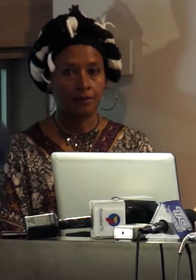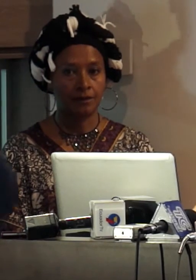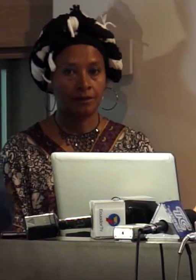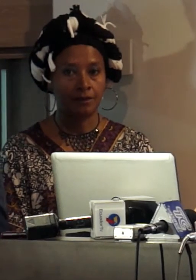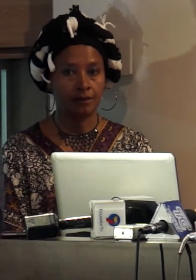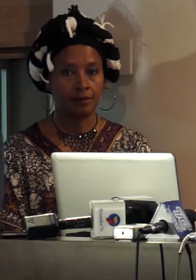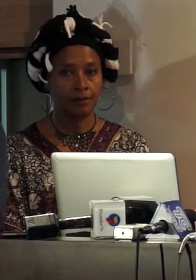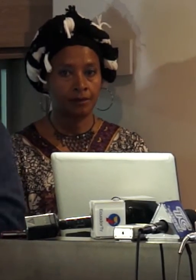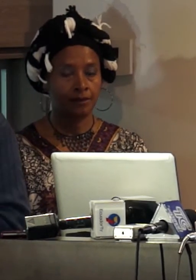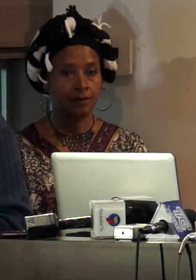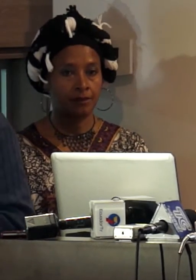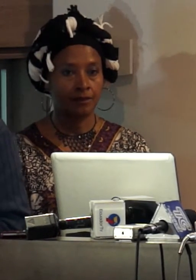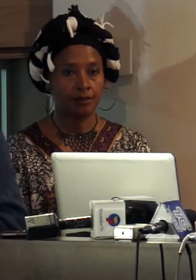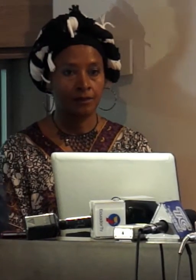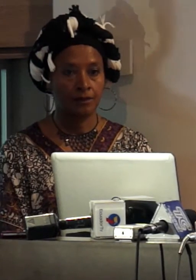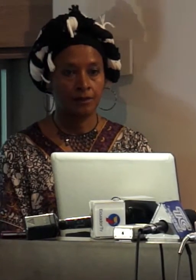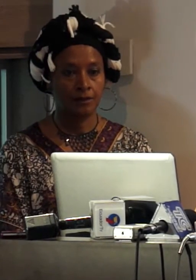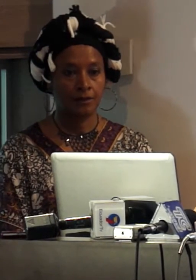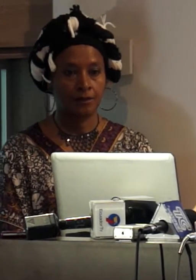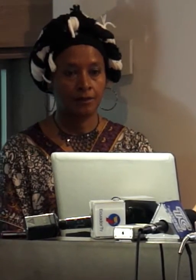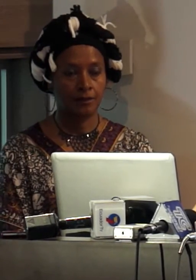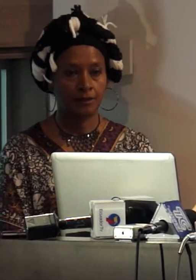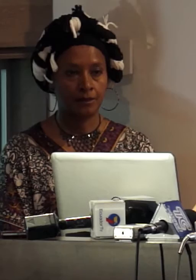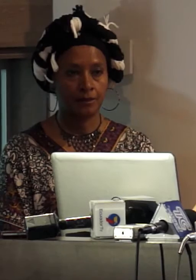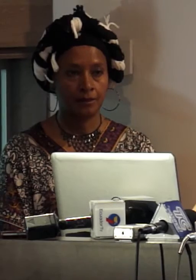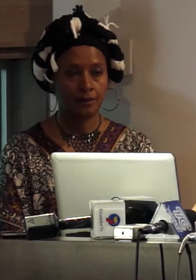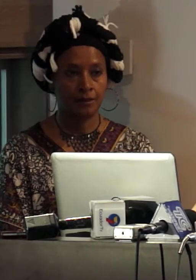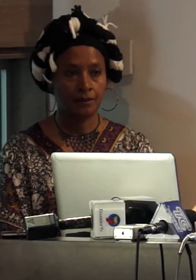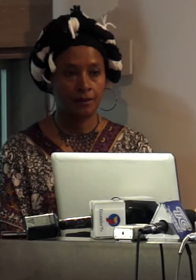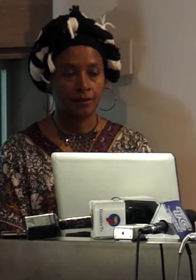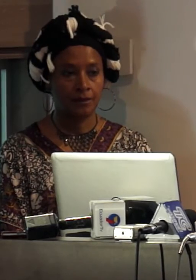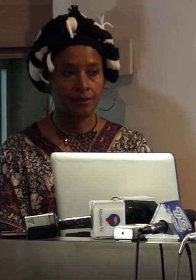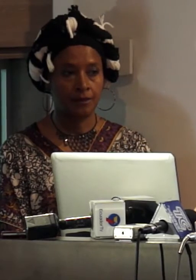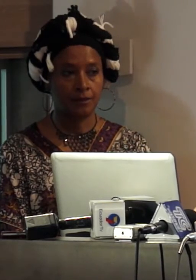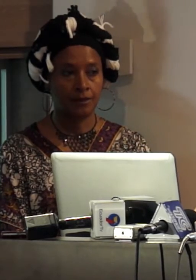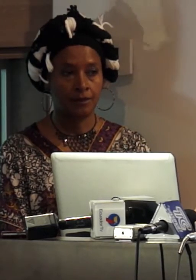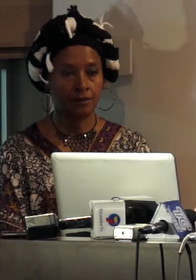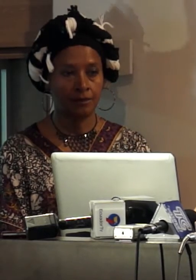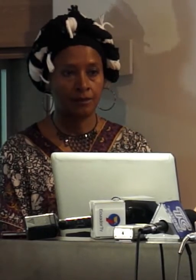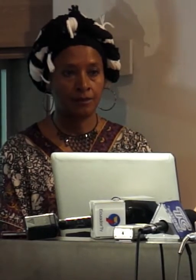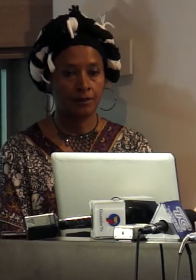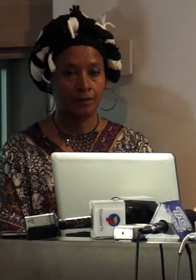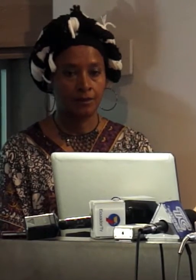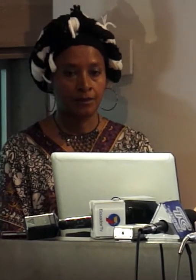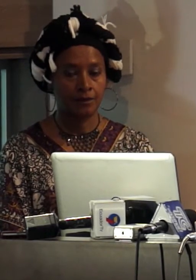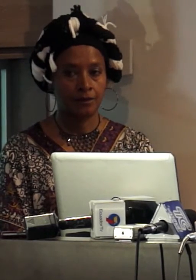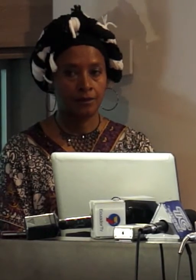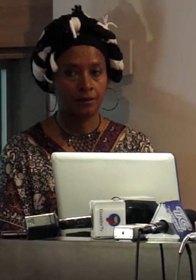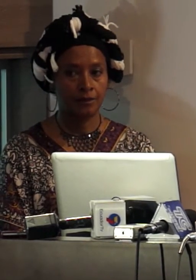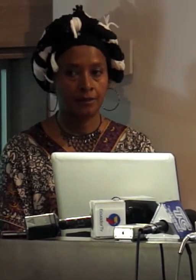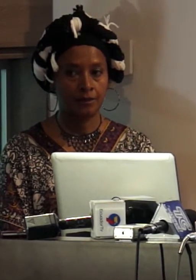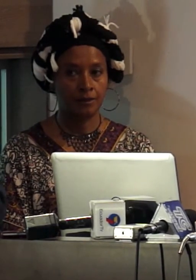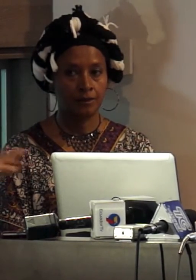para buscar producir difundir hacer uso de las tecnologías de la información y comunicación y